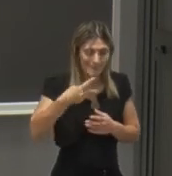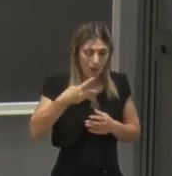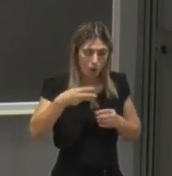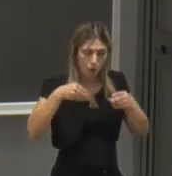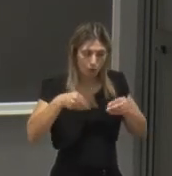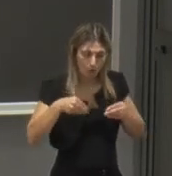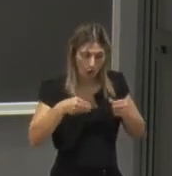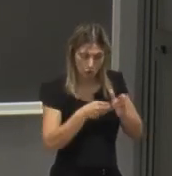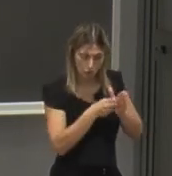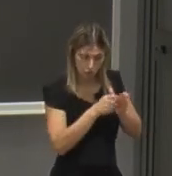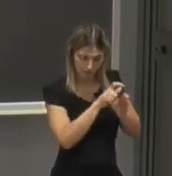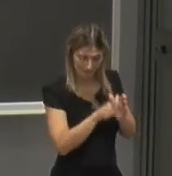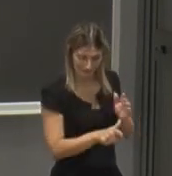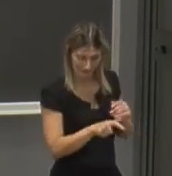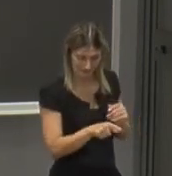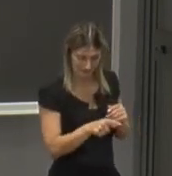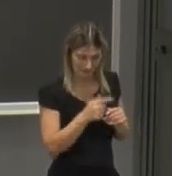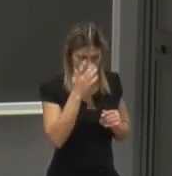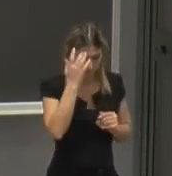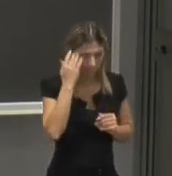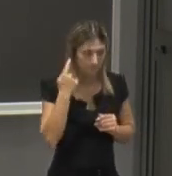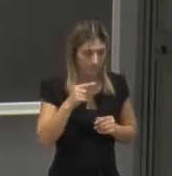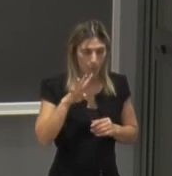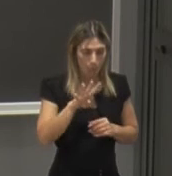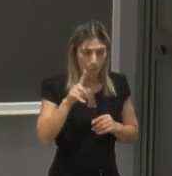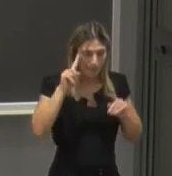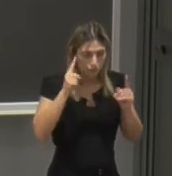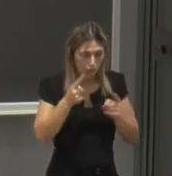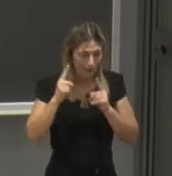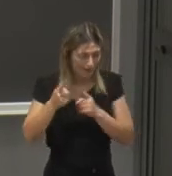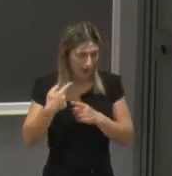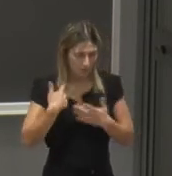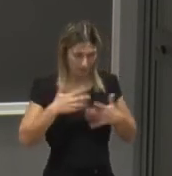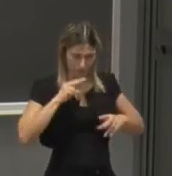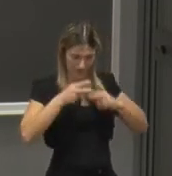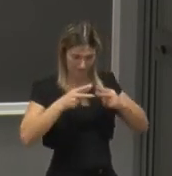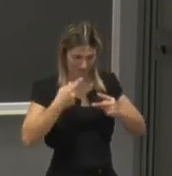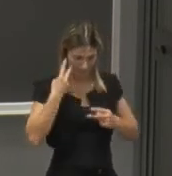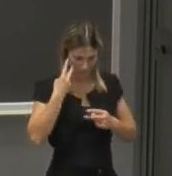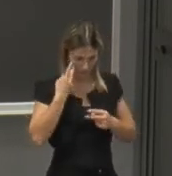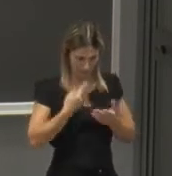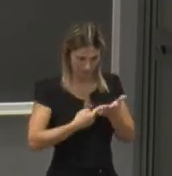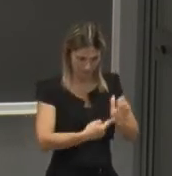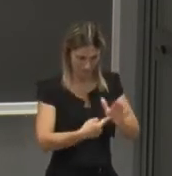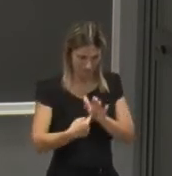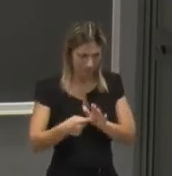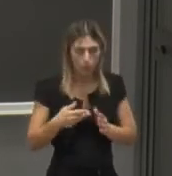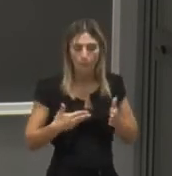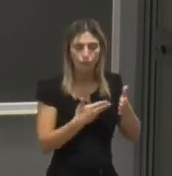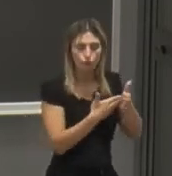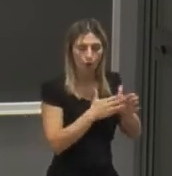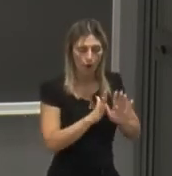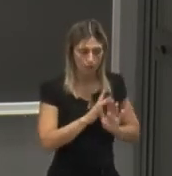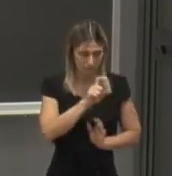al secondo posto in Italia quindi queste quattro lauree che vi ho diciamo esposto sono al top assoluto in